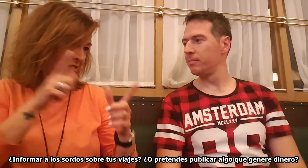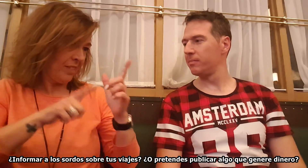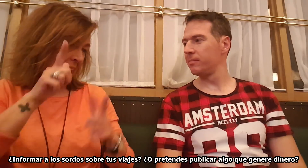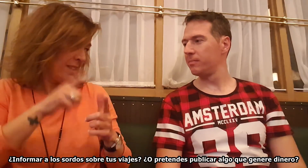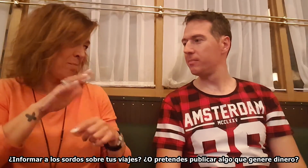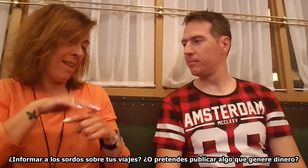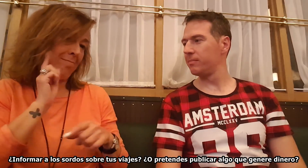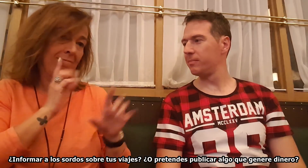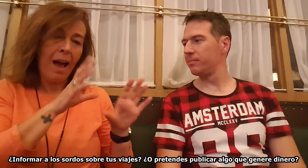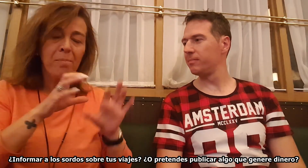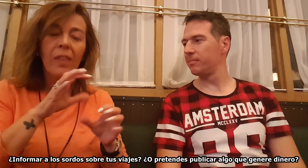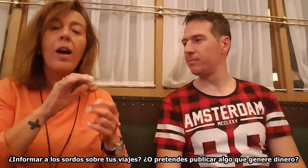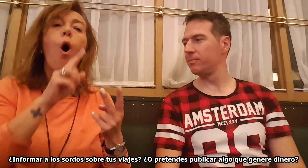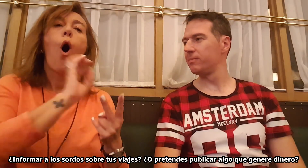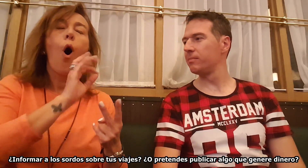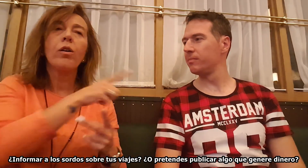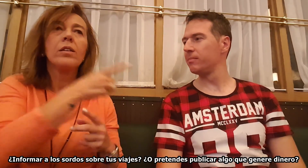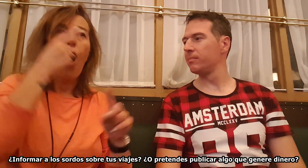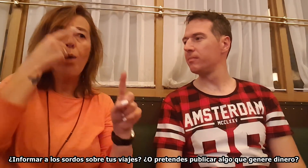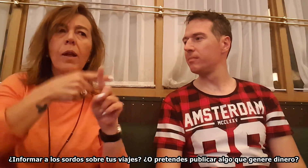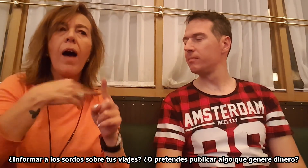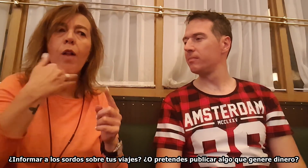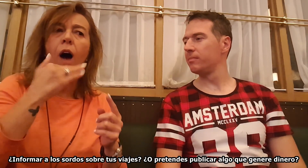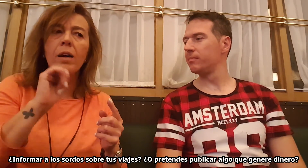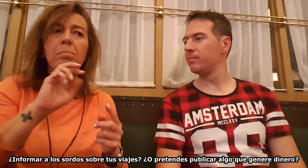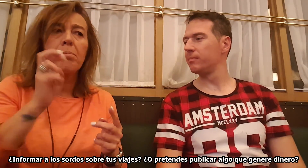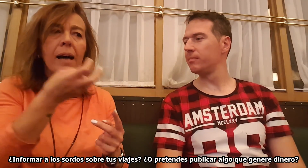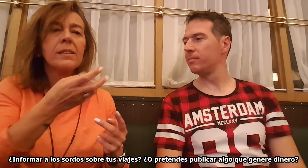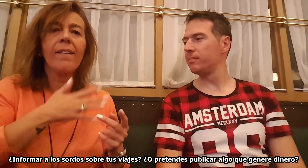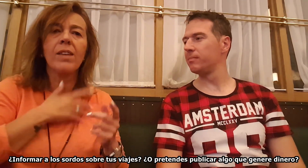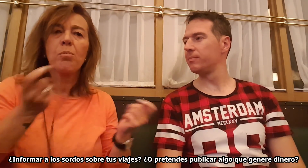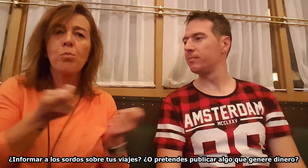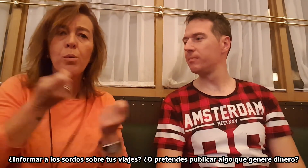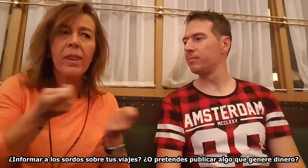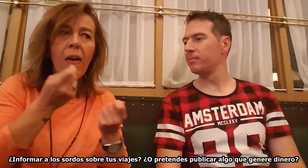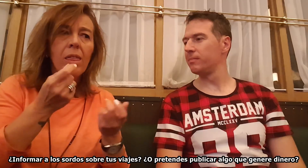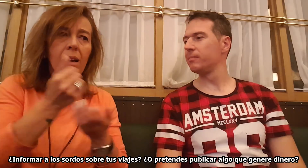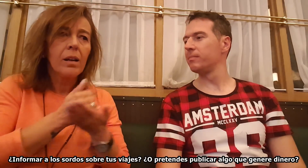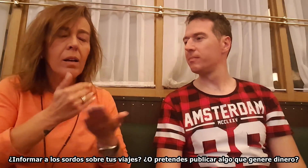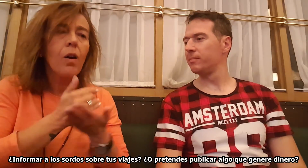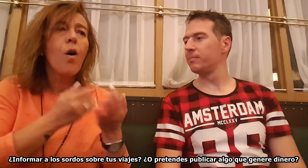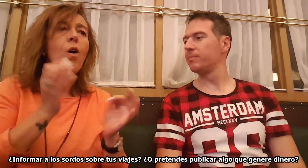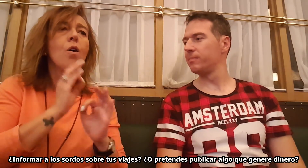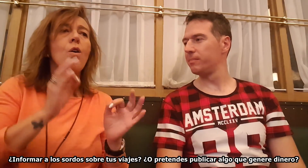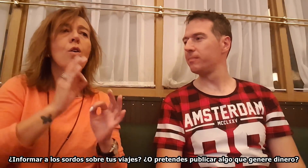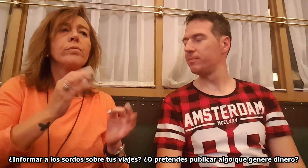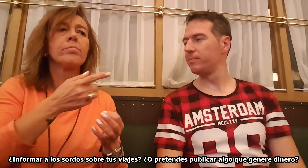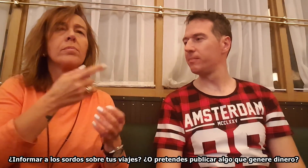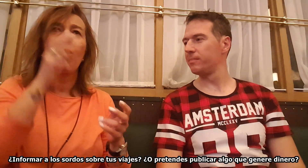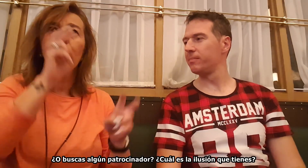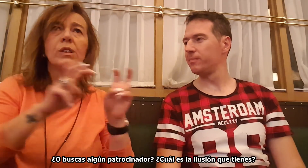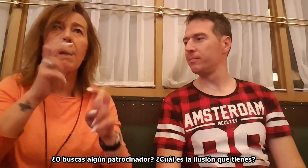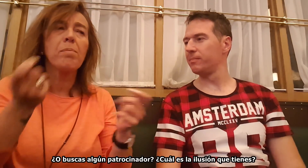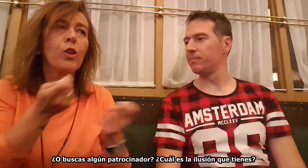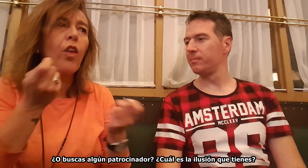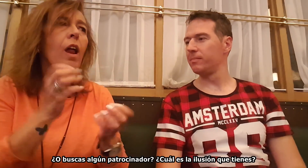tus viajes? ¿O pretendes publicar algo que genere dinero? ¿O buscas algún patrocinador?